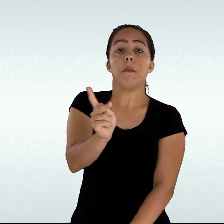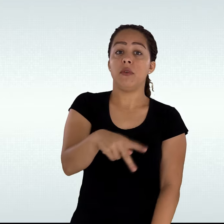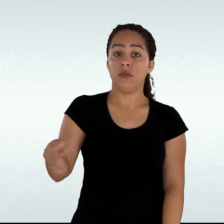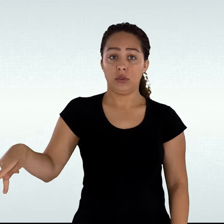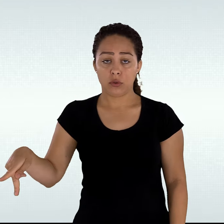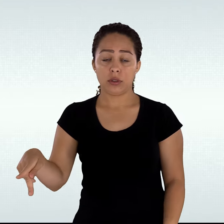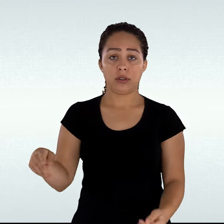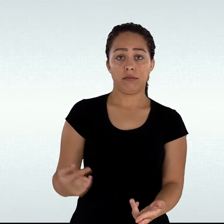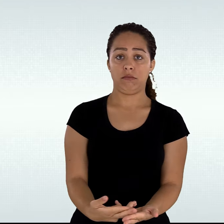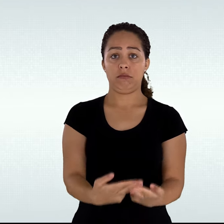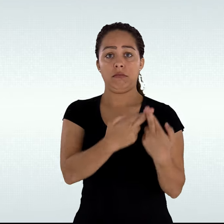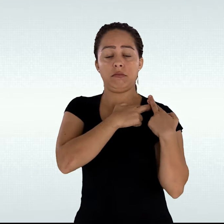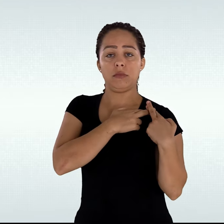respectivos familiares.